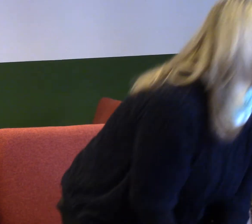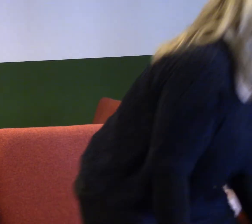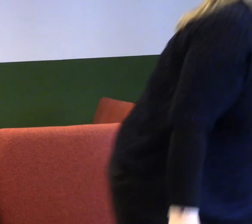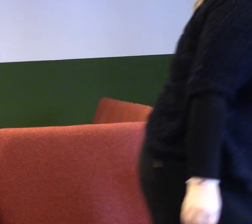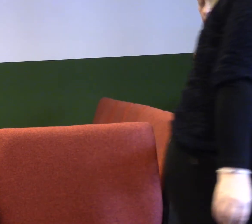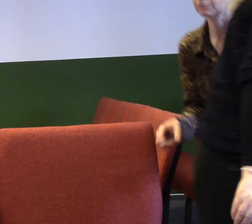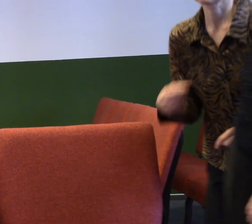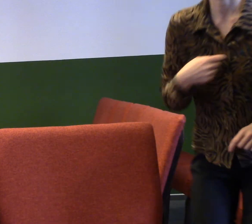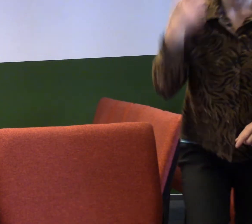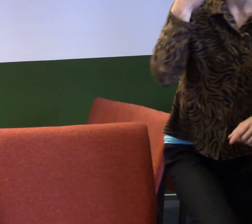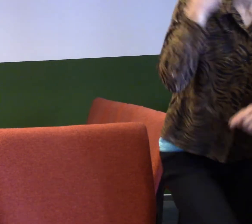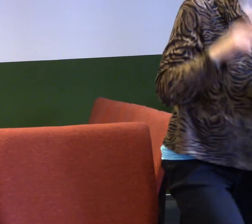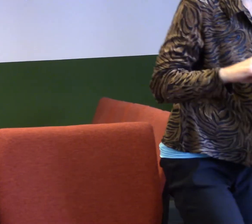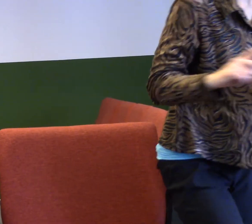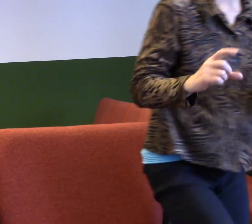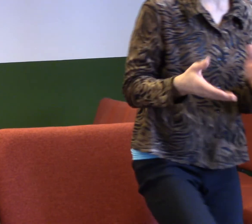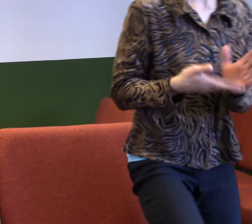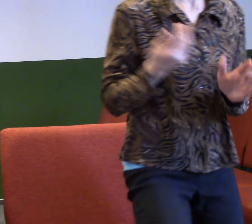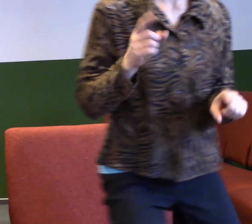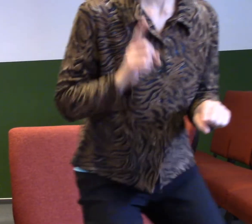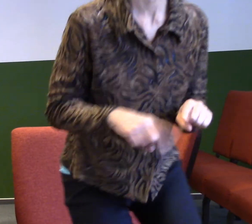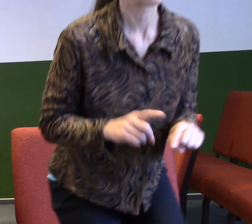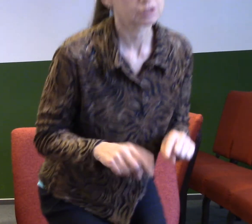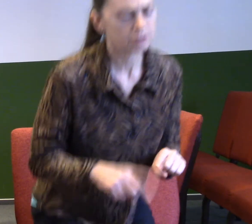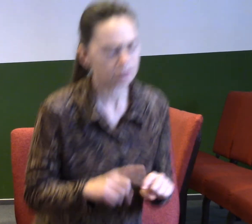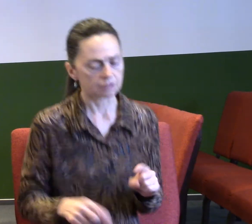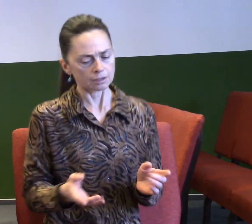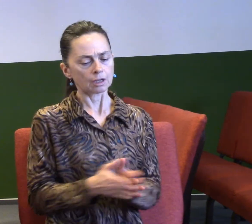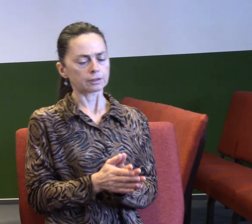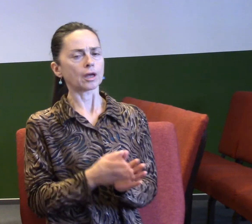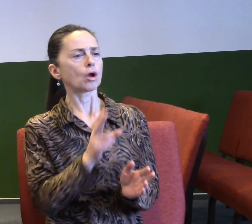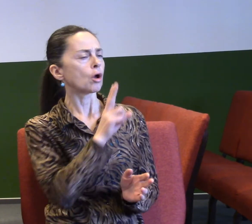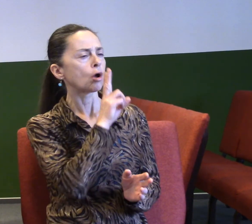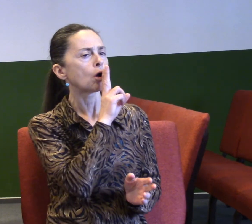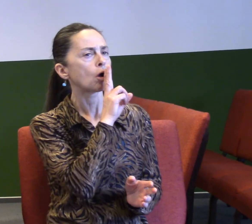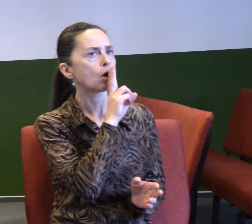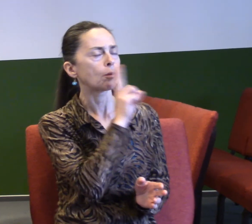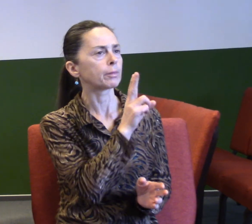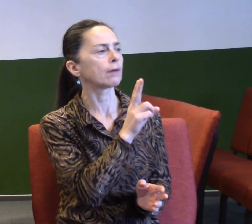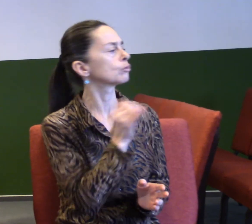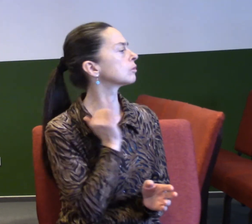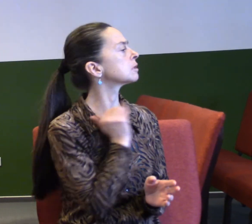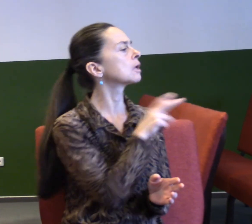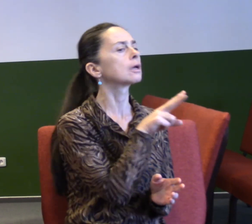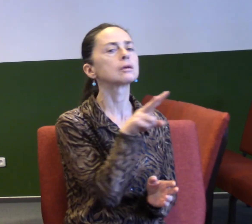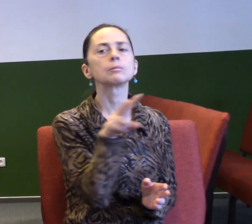to, proč se nám to děje, je ten, že se úplně doopravdy nezajímáme o druhé lidi, tak, jak to potřebují.